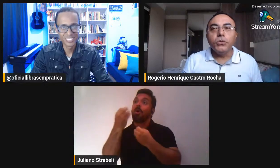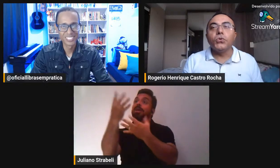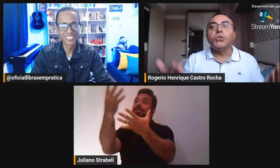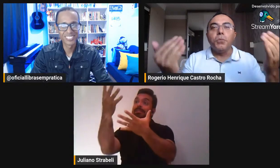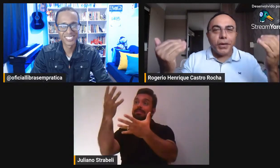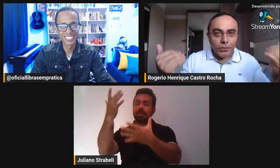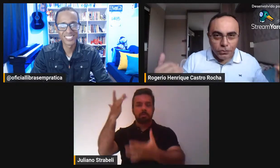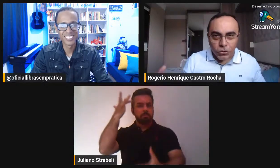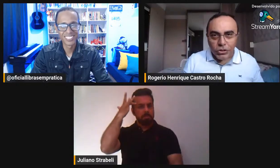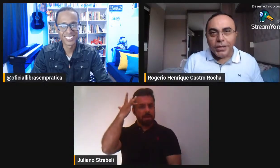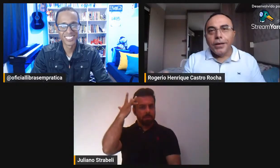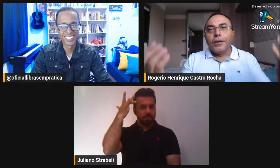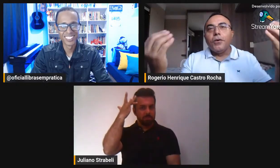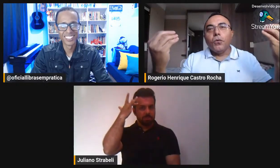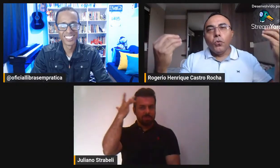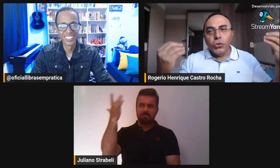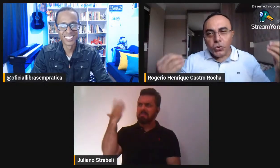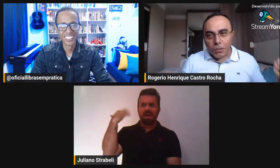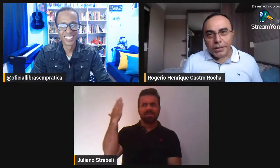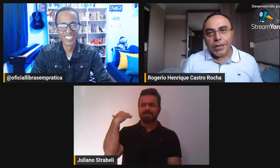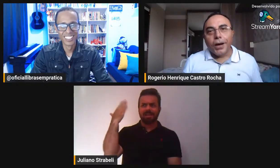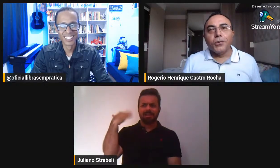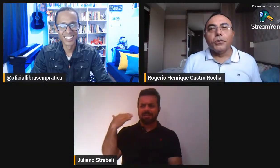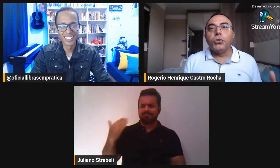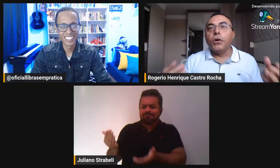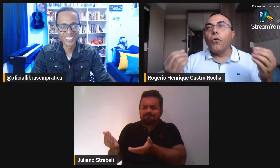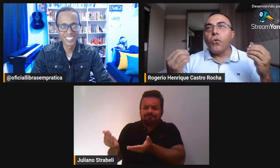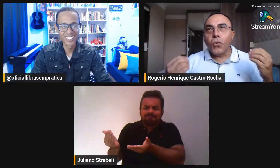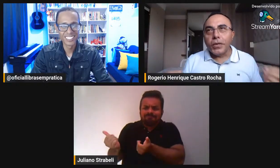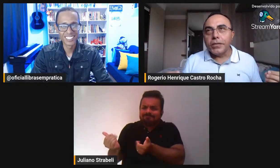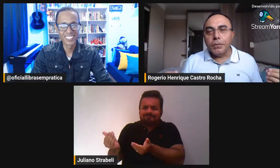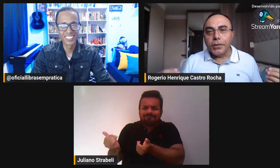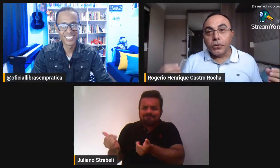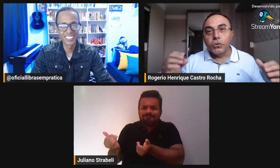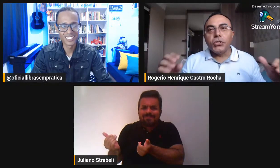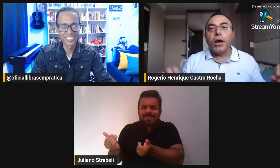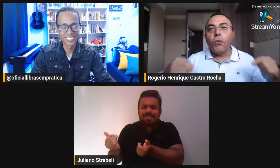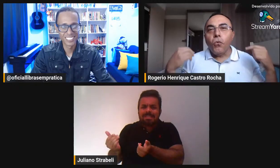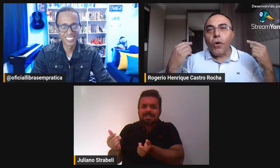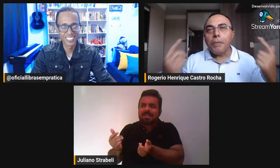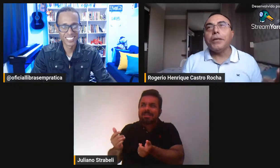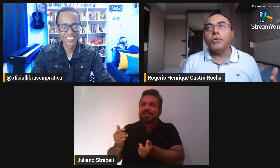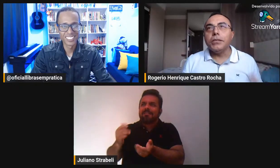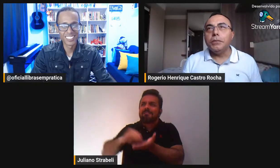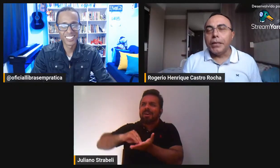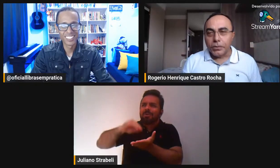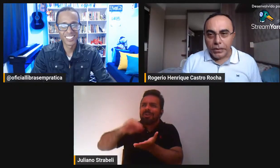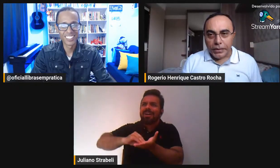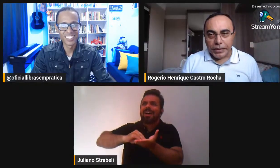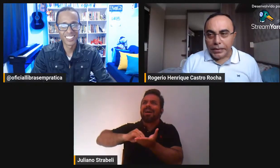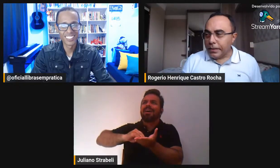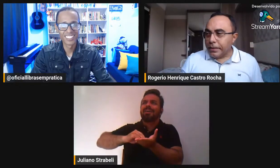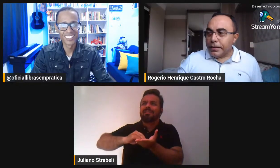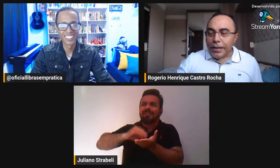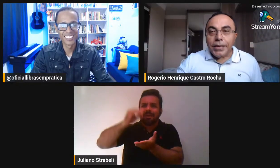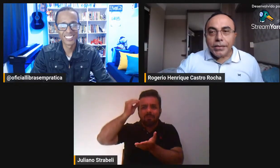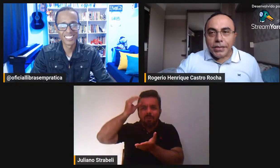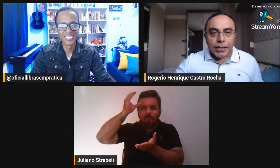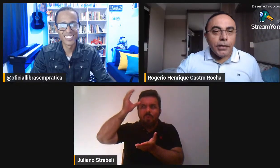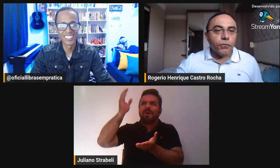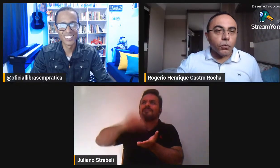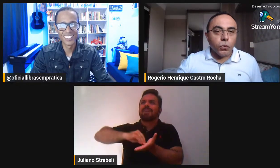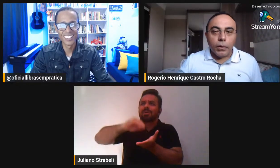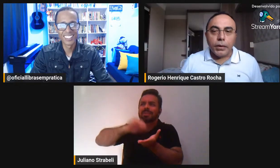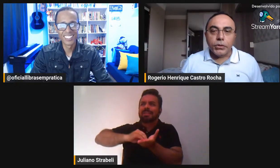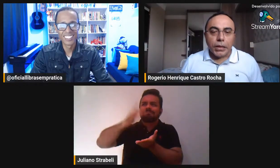não tinha condições, porque eu não tinha o instrumental, eu não tinha o conhecimento, eu não tinha o amadurecimento, e aí